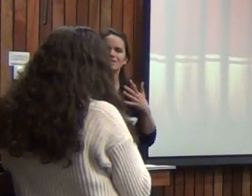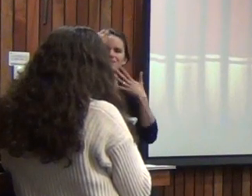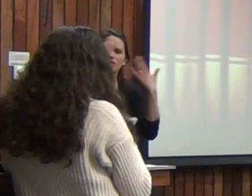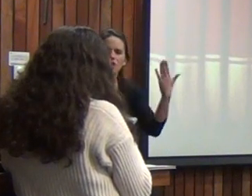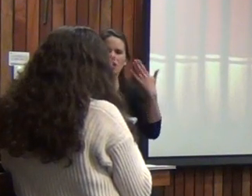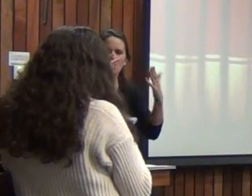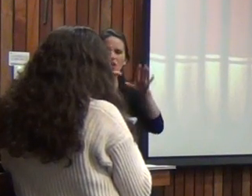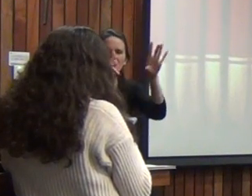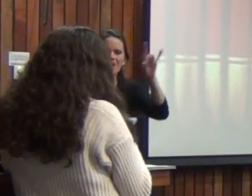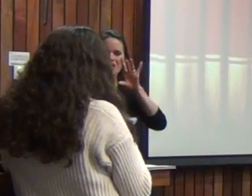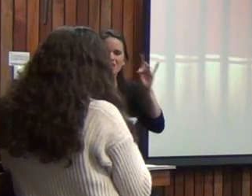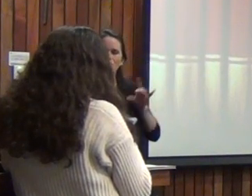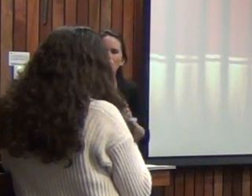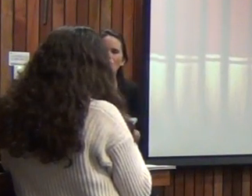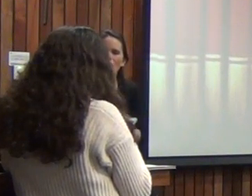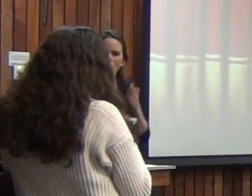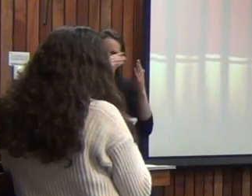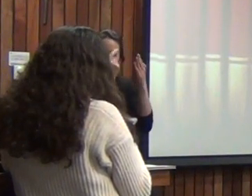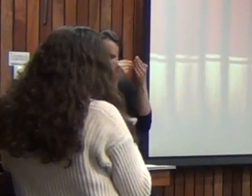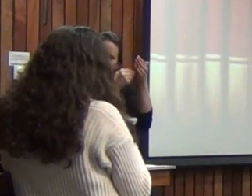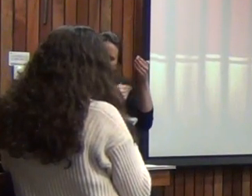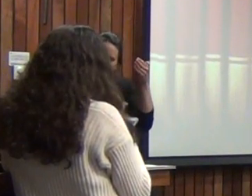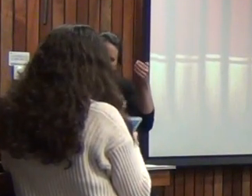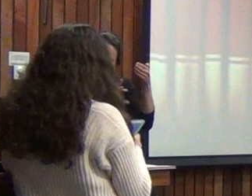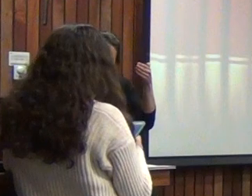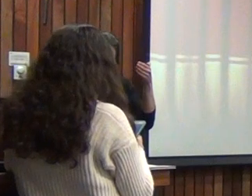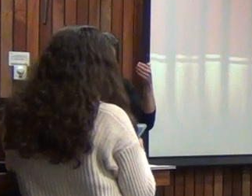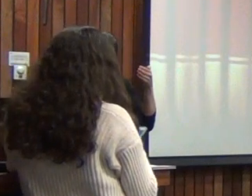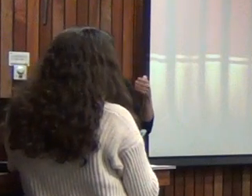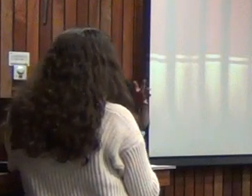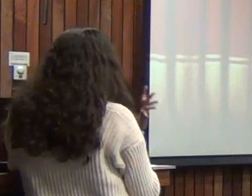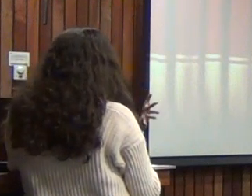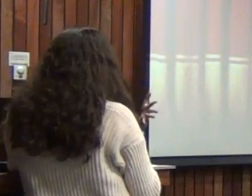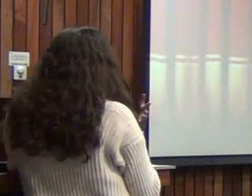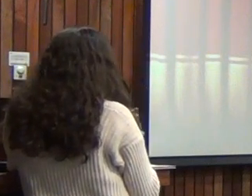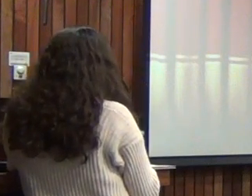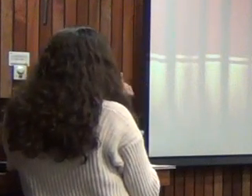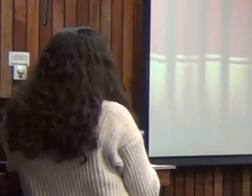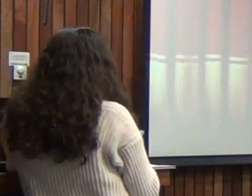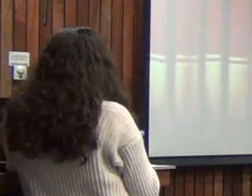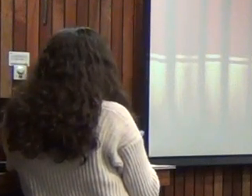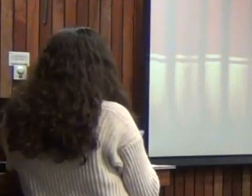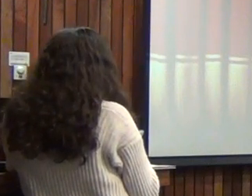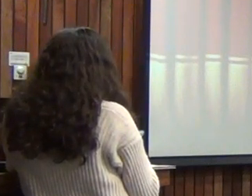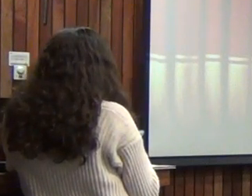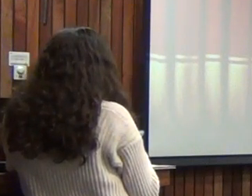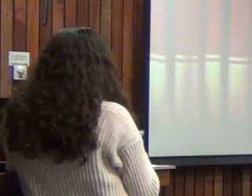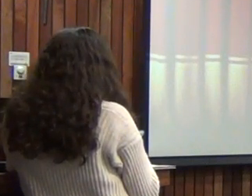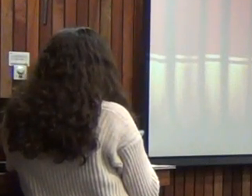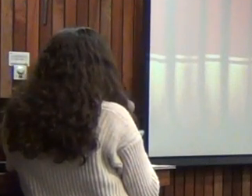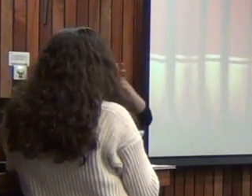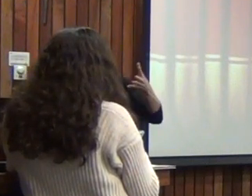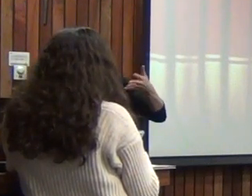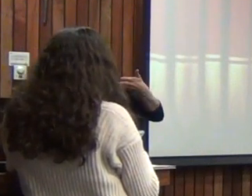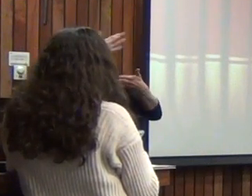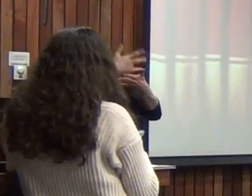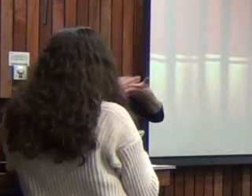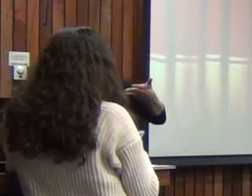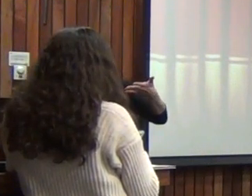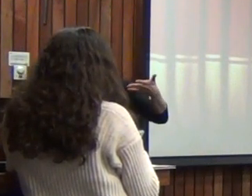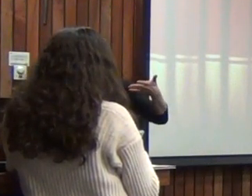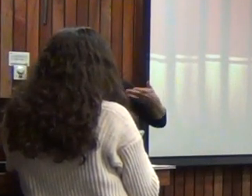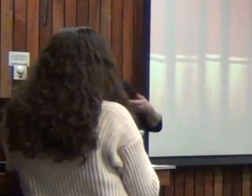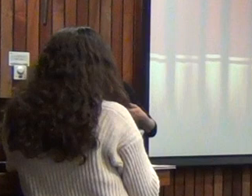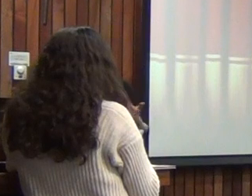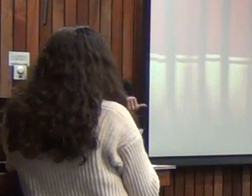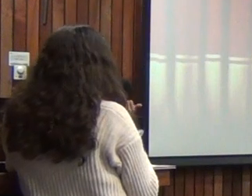escojan cuáles van a ser las subpruebas que van a aplicar en función del motivo consulta de la persona o uno ya no tiene que llegar y aplicar la prueba de principio a fin